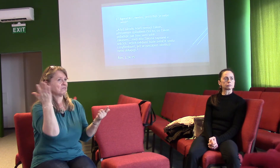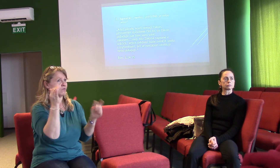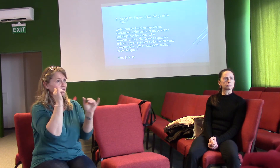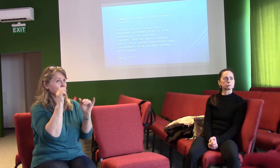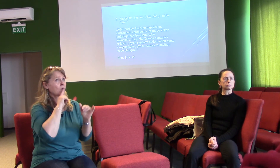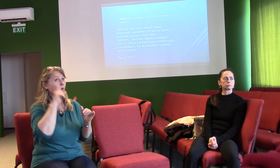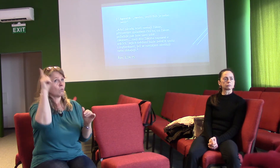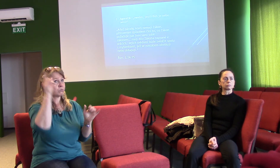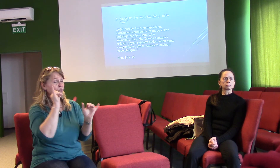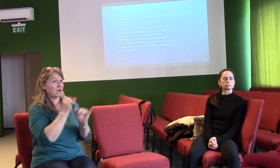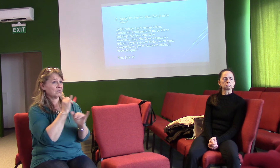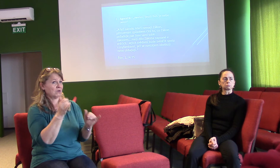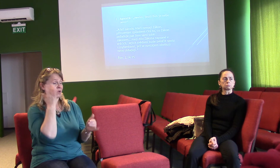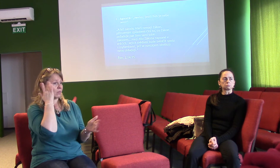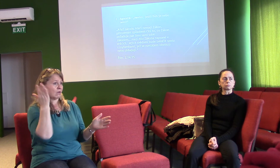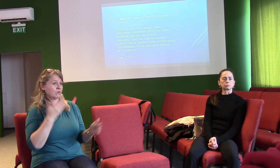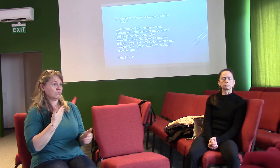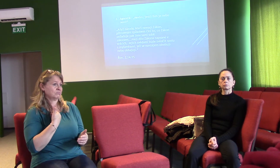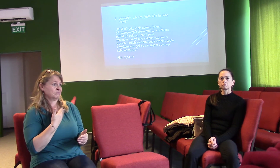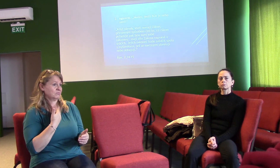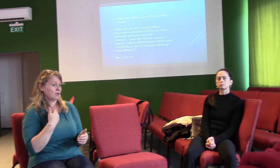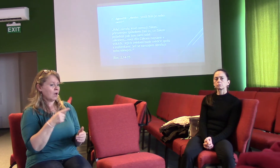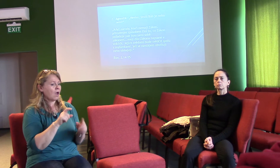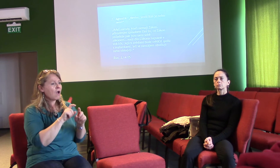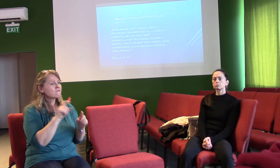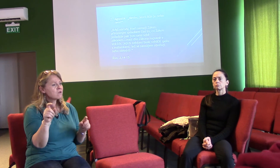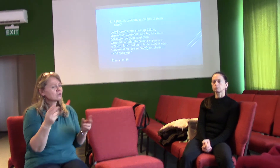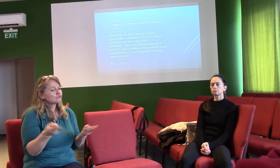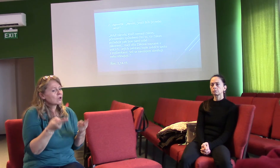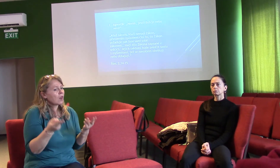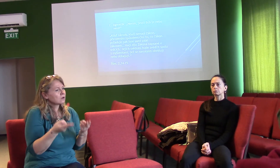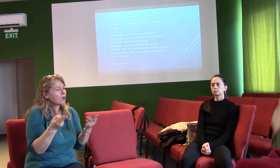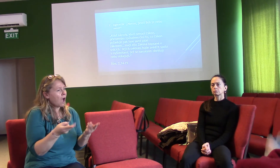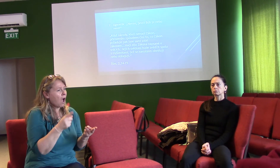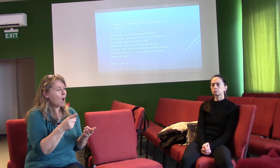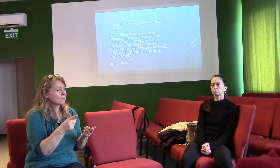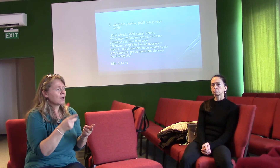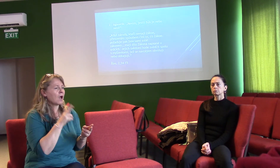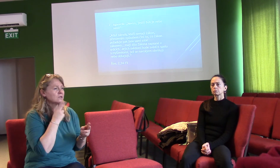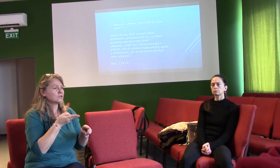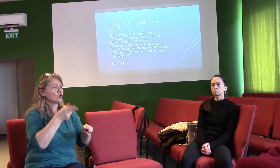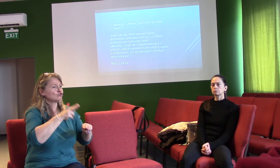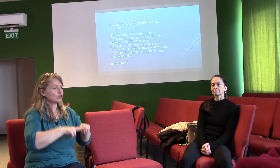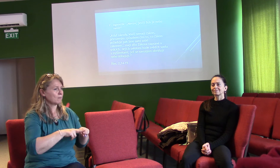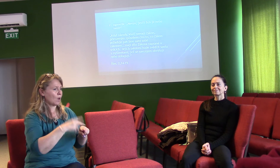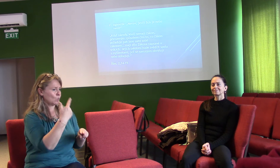Tam jsem hledal nějaký verš, ale dal by se použít římanům 2, kde národy